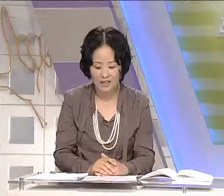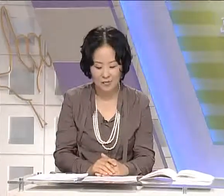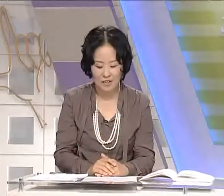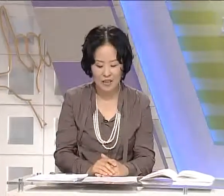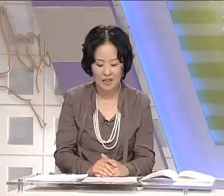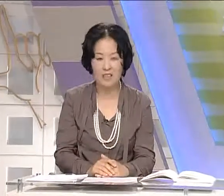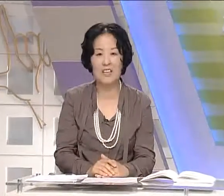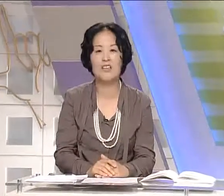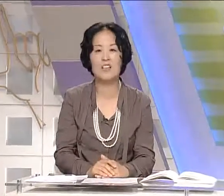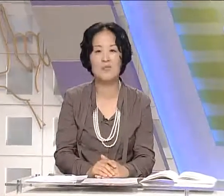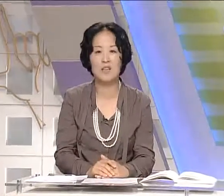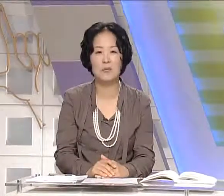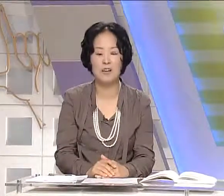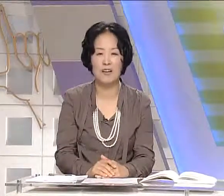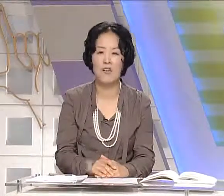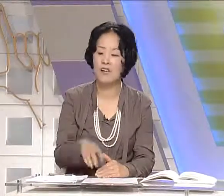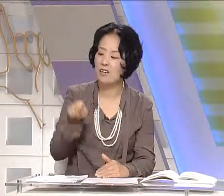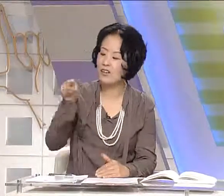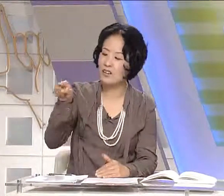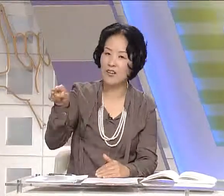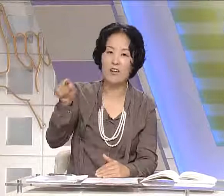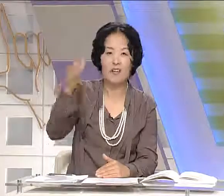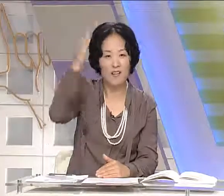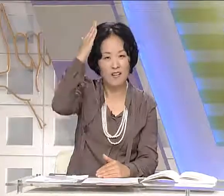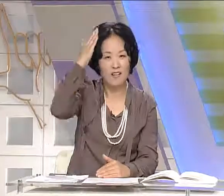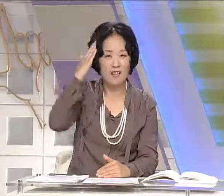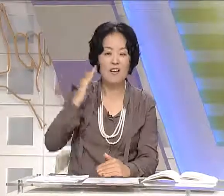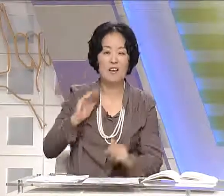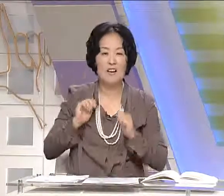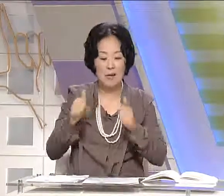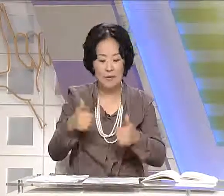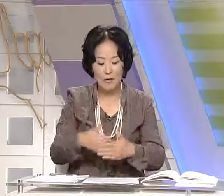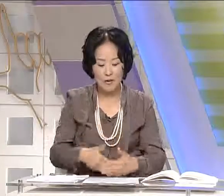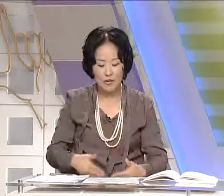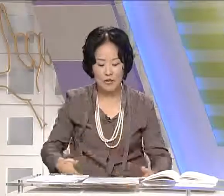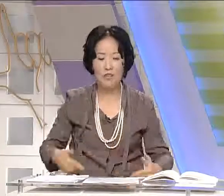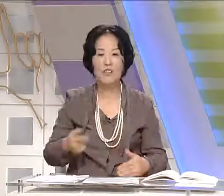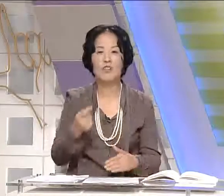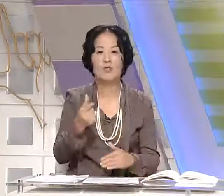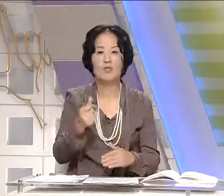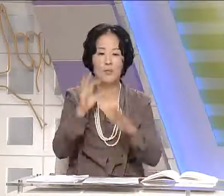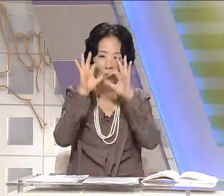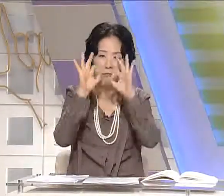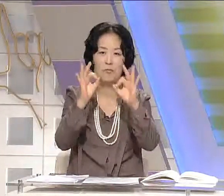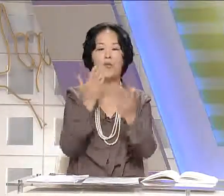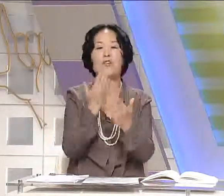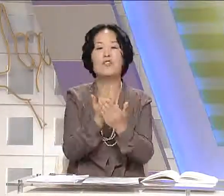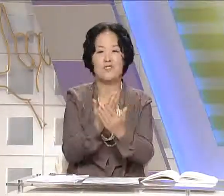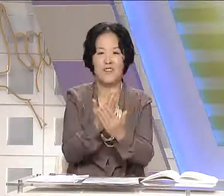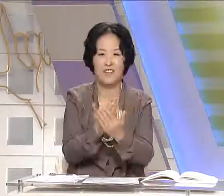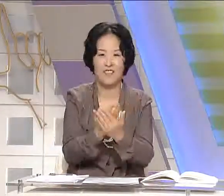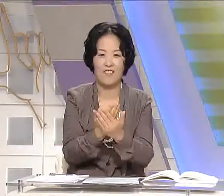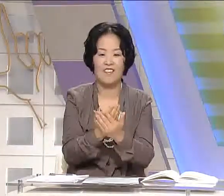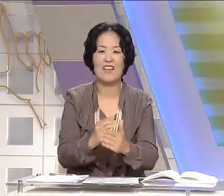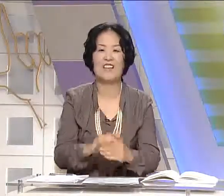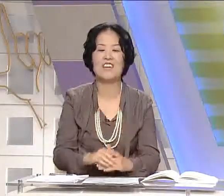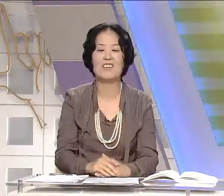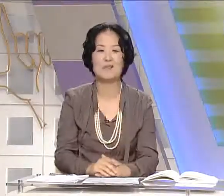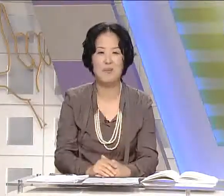같습니다. 자, 제가 이어서 한번 해볼까요? 저 까만 코트를 좀 보여주세요. 자, 다시 한번